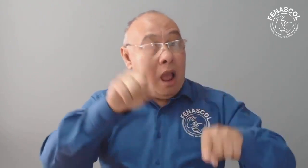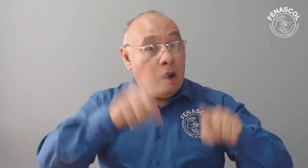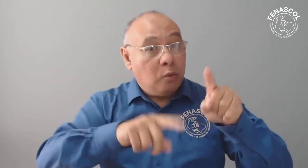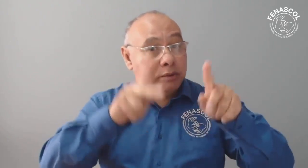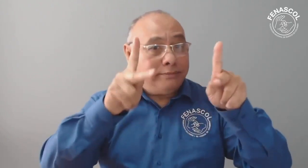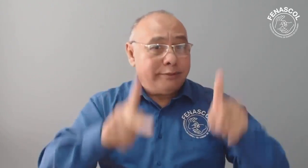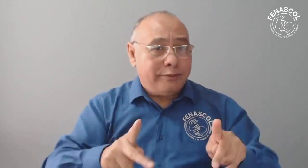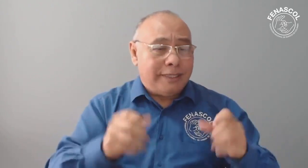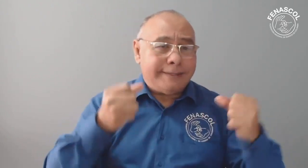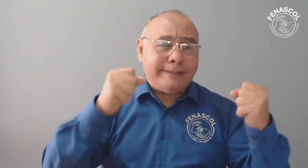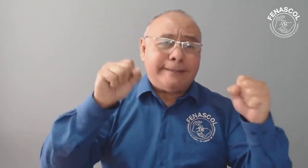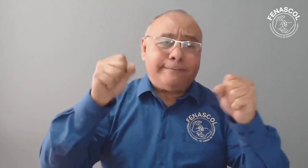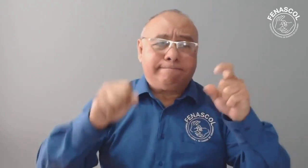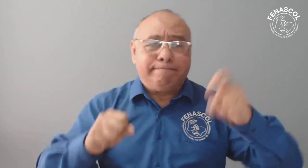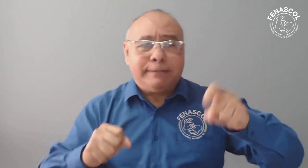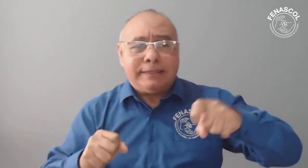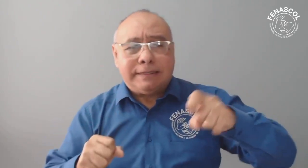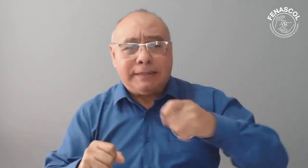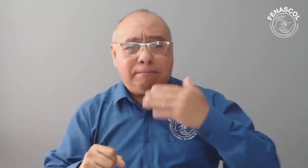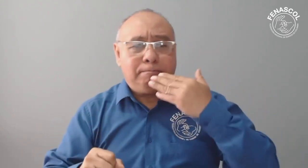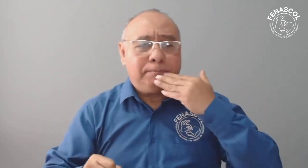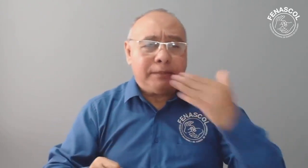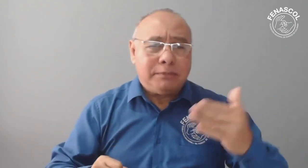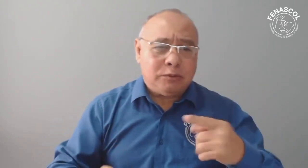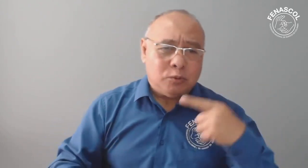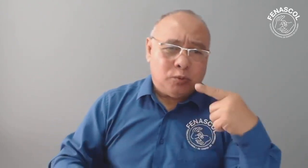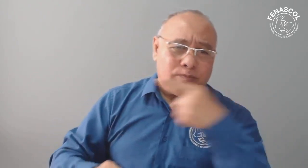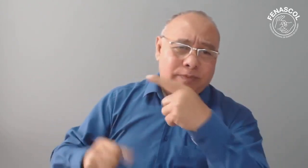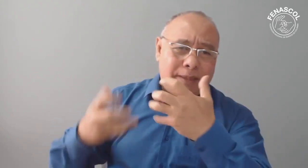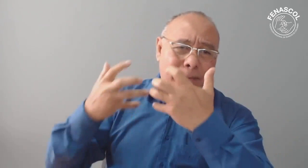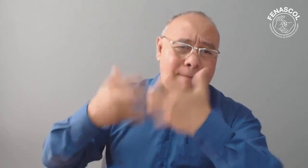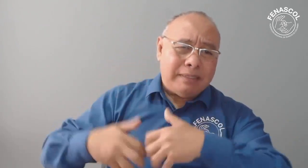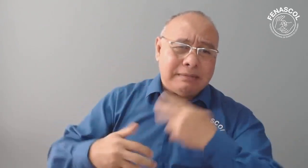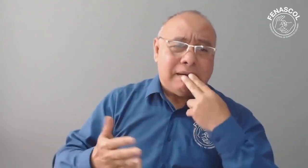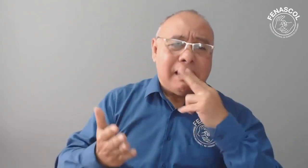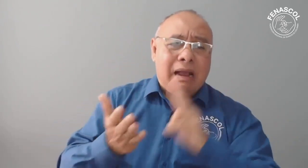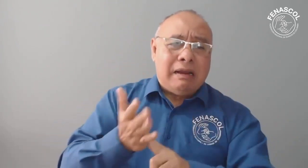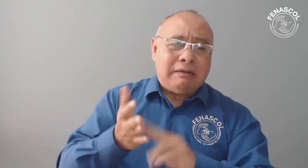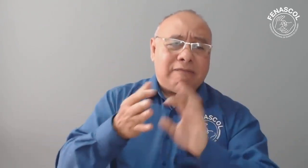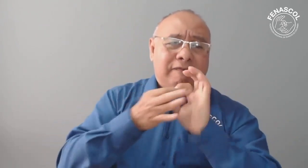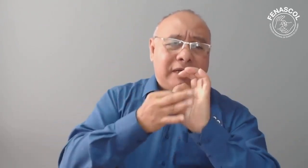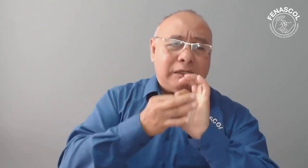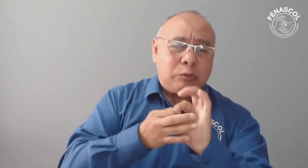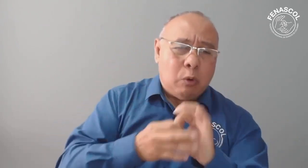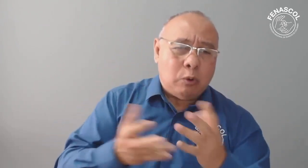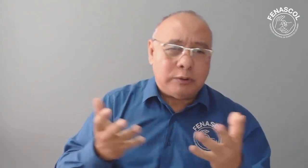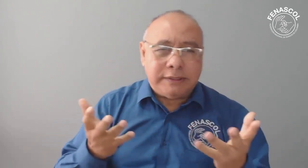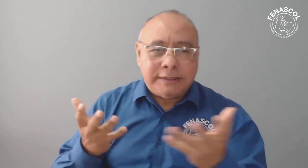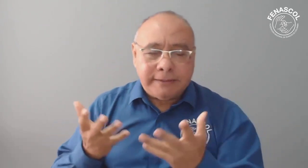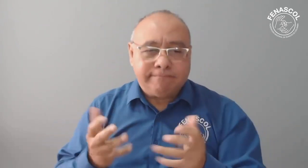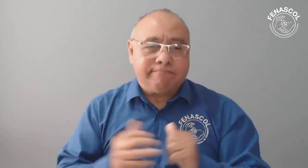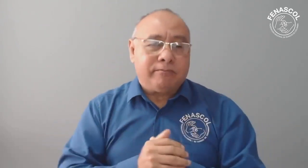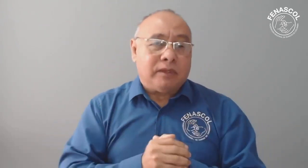Algunas personas nos han solicitado enviar carta de notificación o permiso a sus lugares de trabajo por parte de FENASCOL.